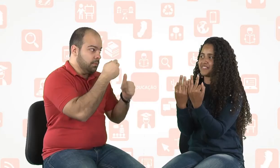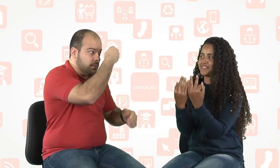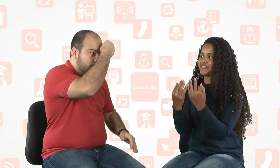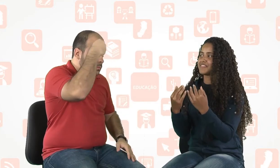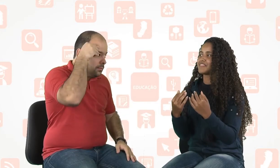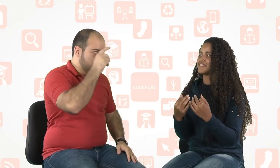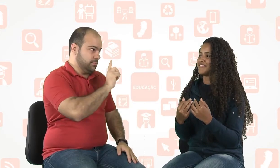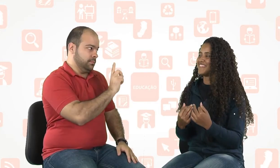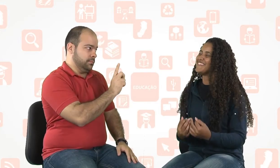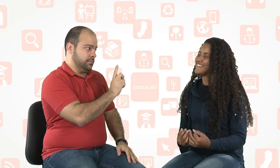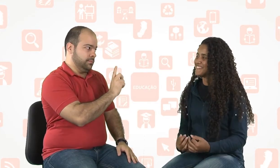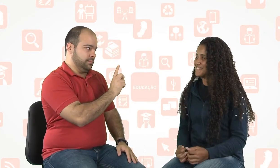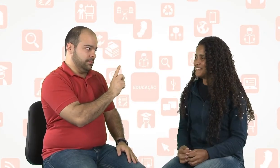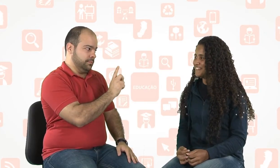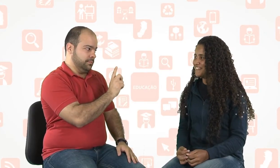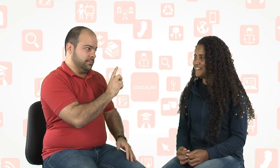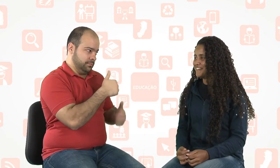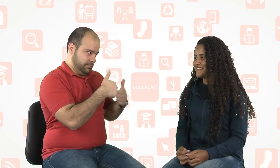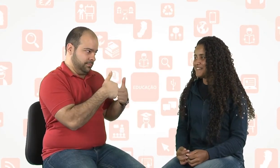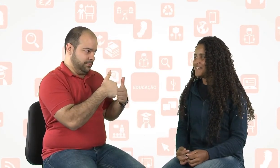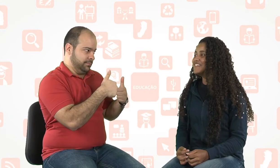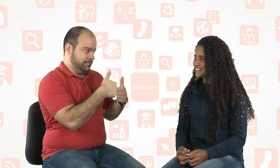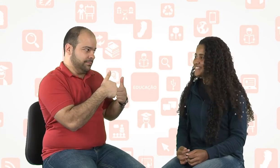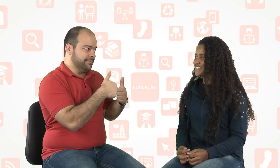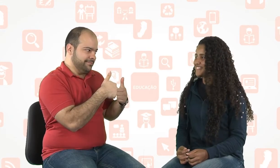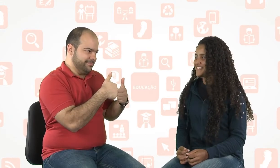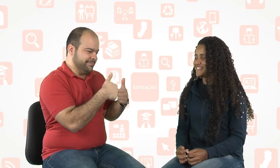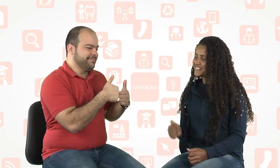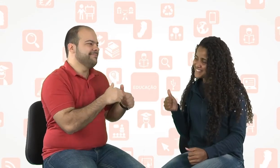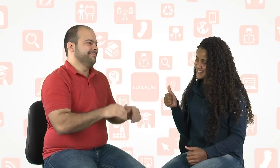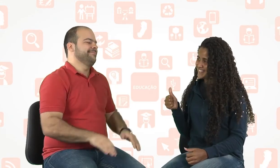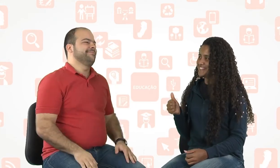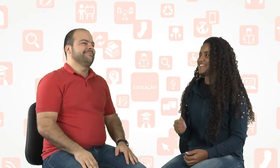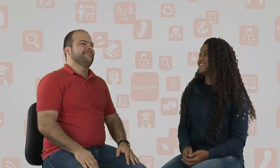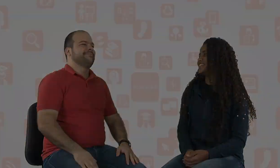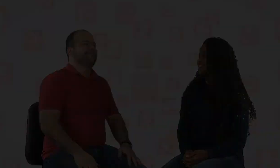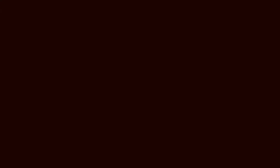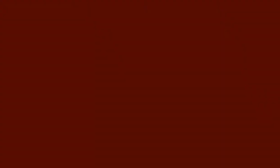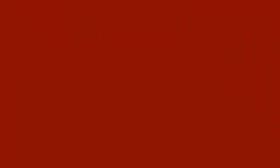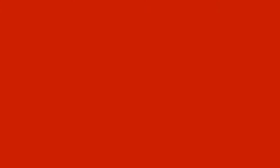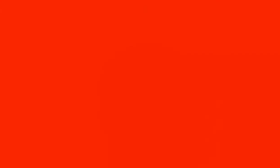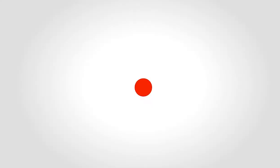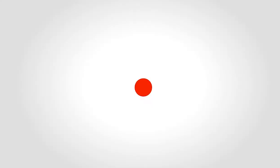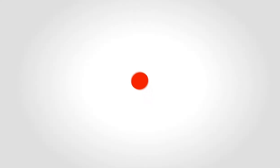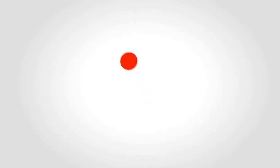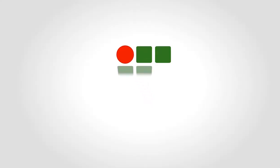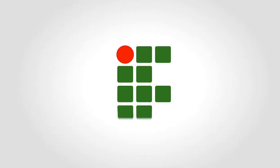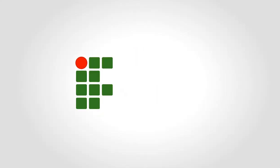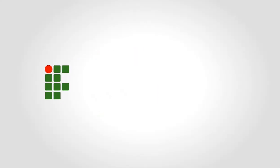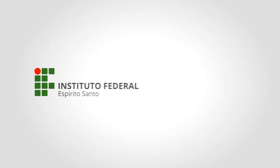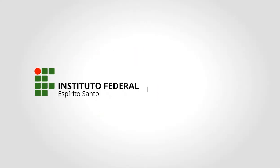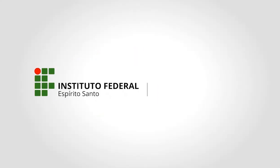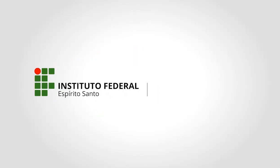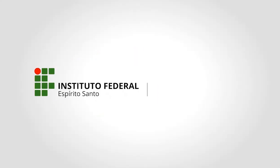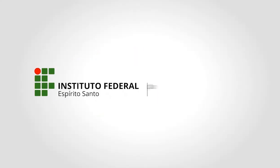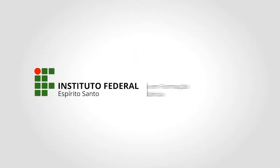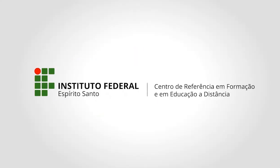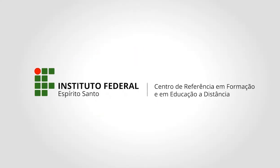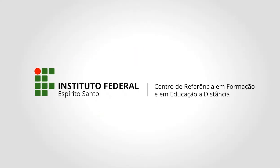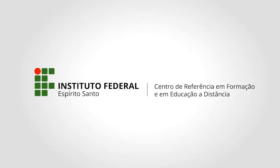Não esqueça. Ok? Tudo bem. Tio. Tio. Tio.